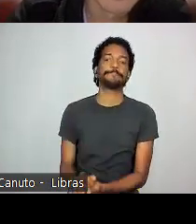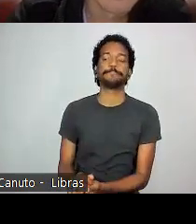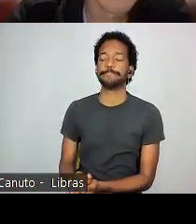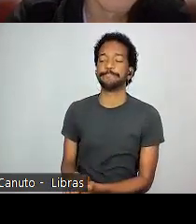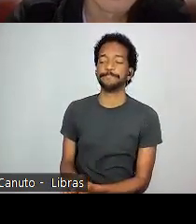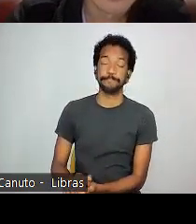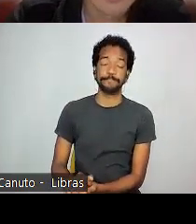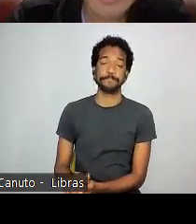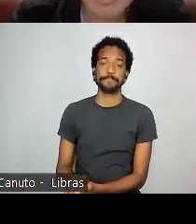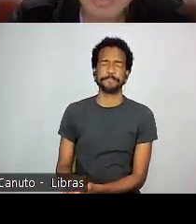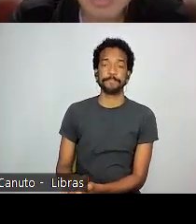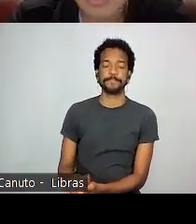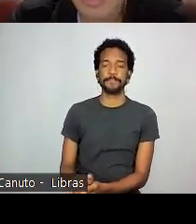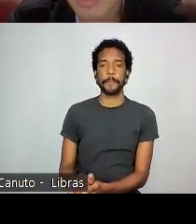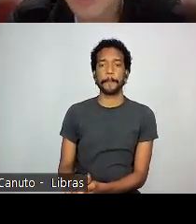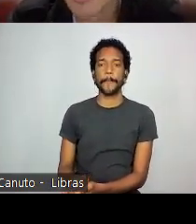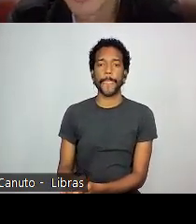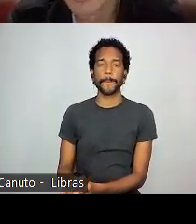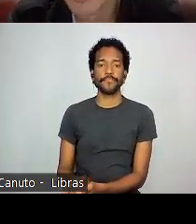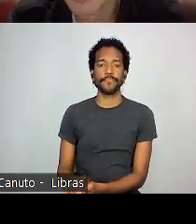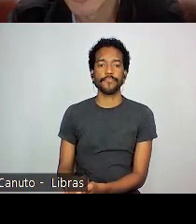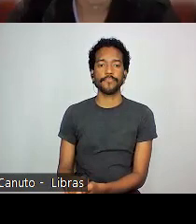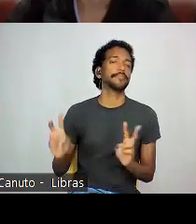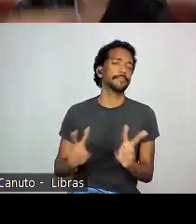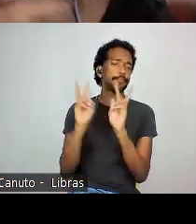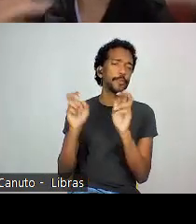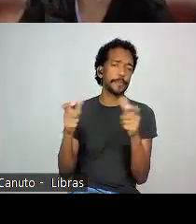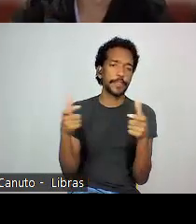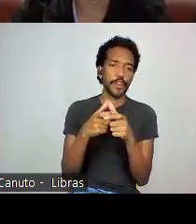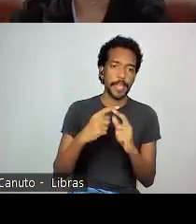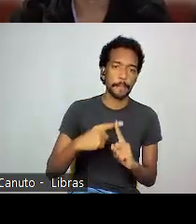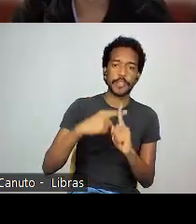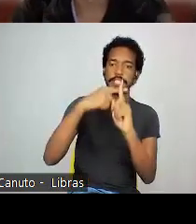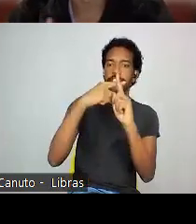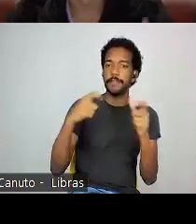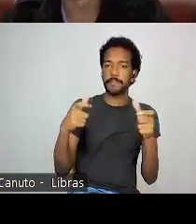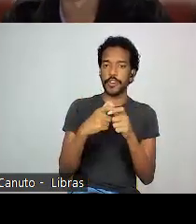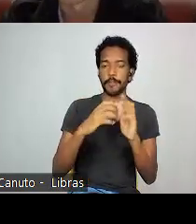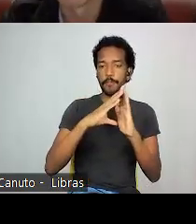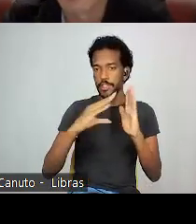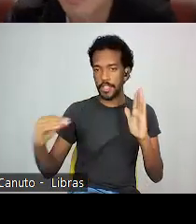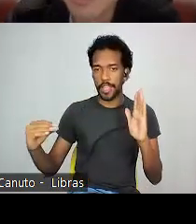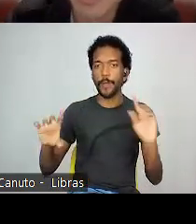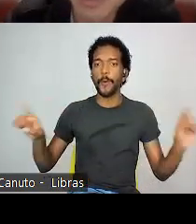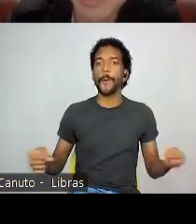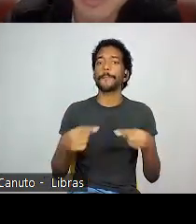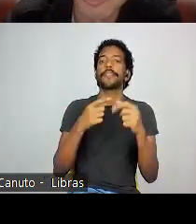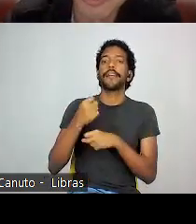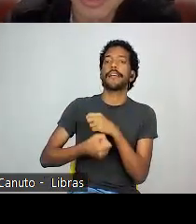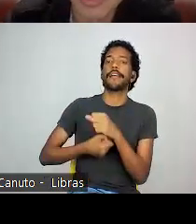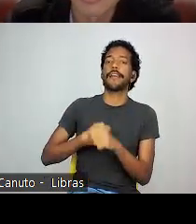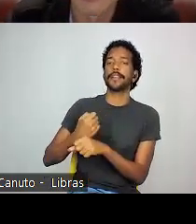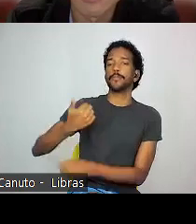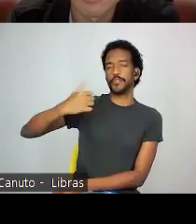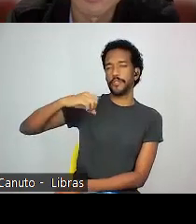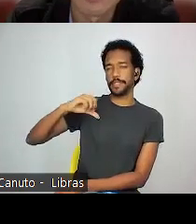Então, essa ideia de minoria positiva, minoria modelo, ela casa muito nos anos 50 e em diante com